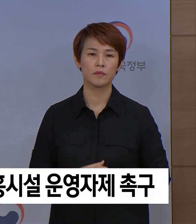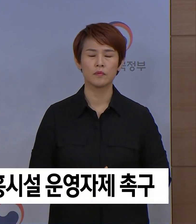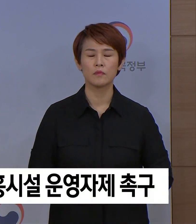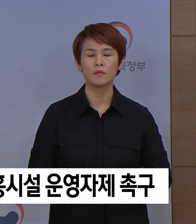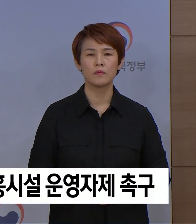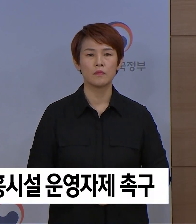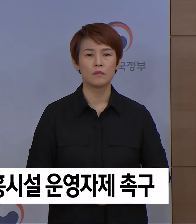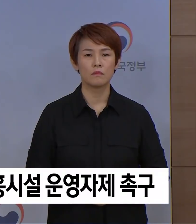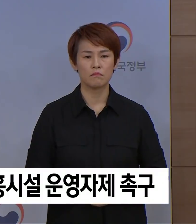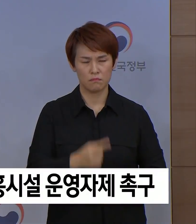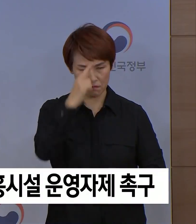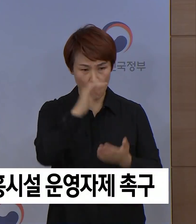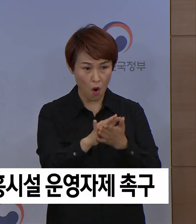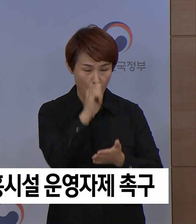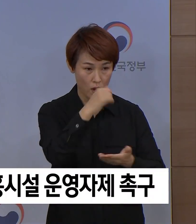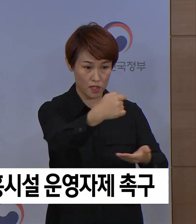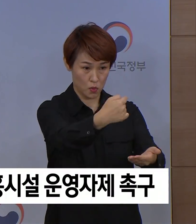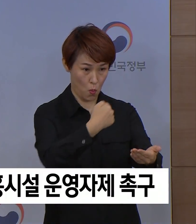유흥정상자